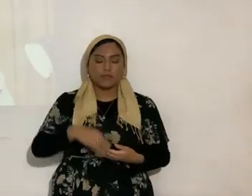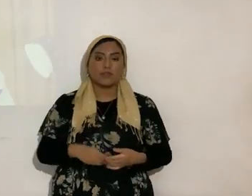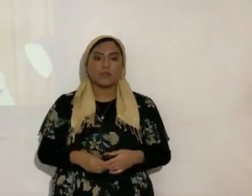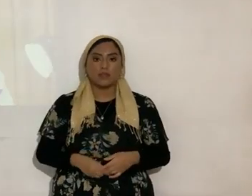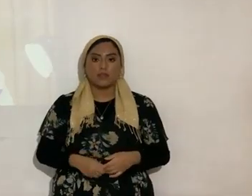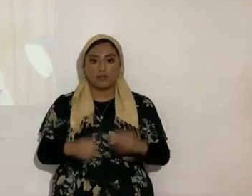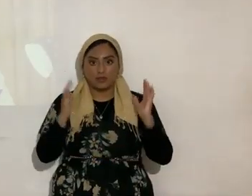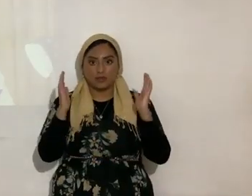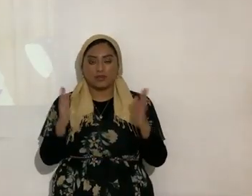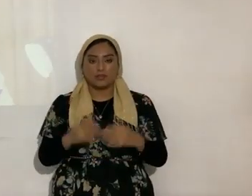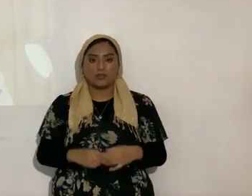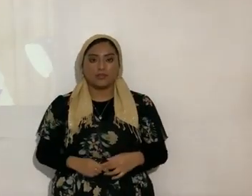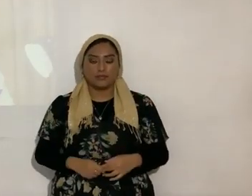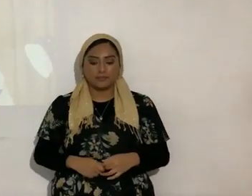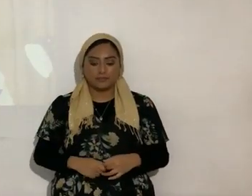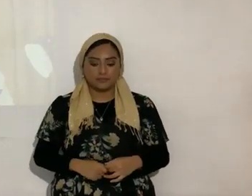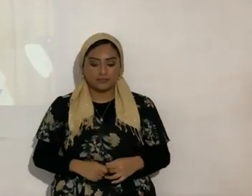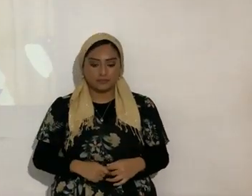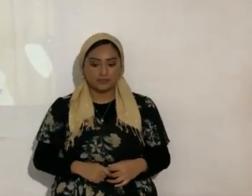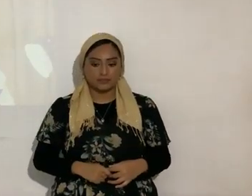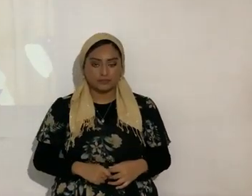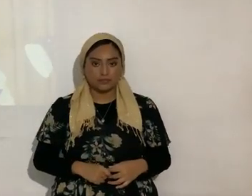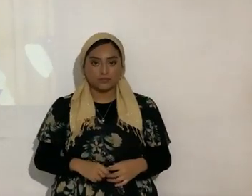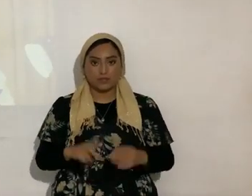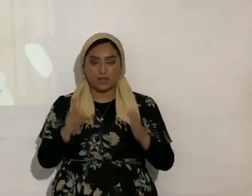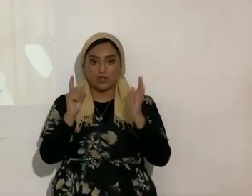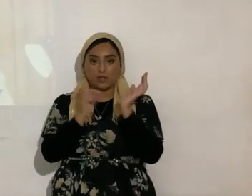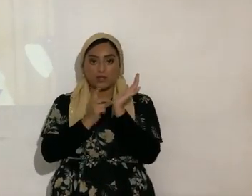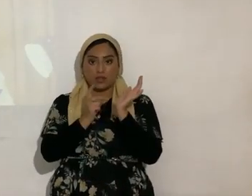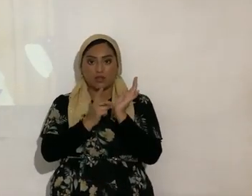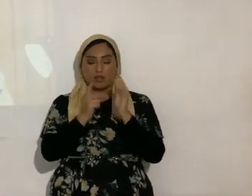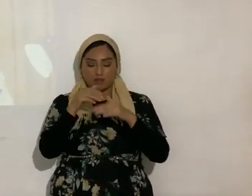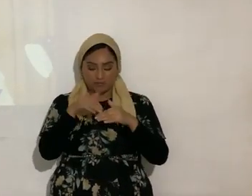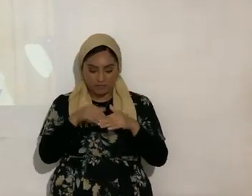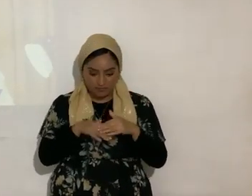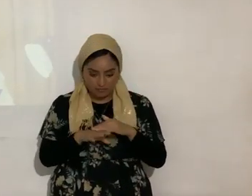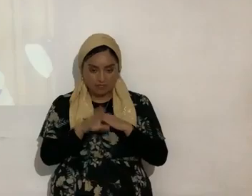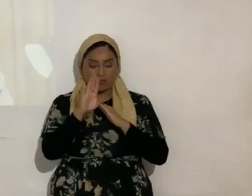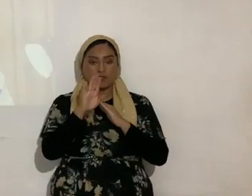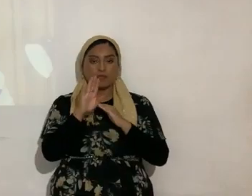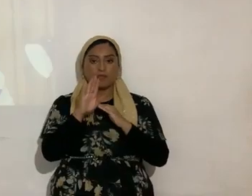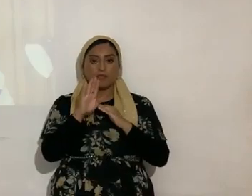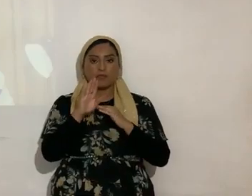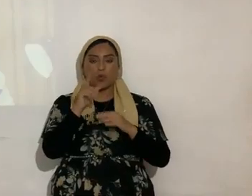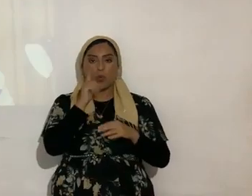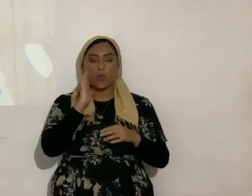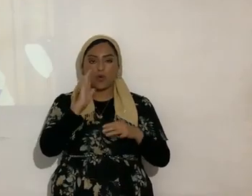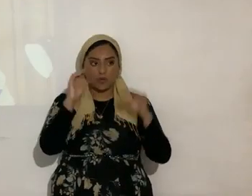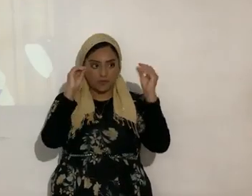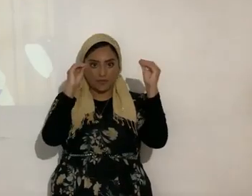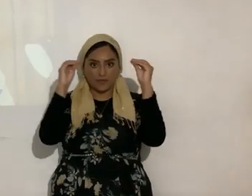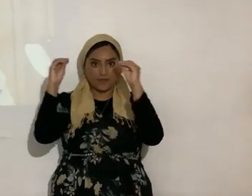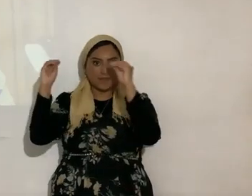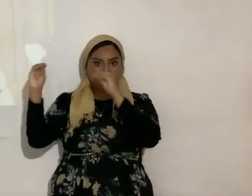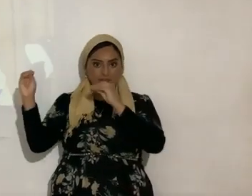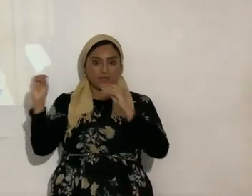bien esta lección llega el médico uno de los médicos que iba a enseñar a dar la lección